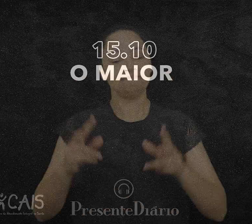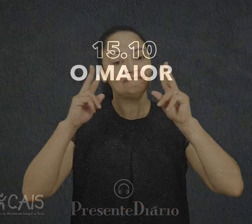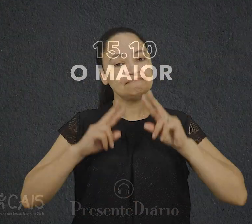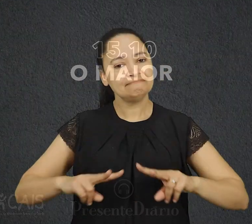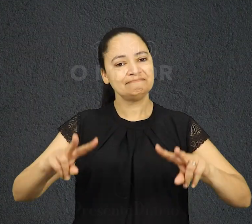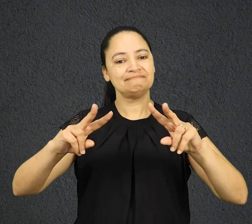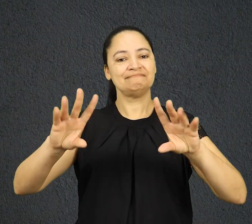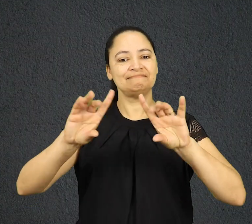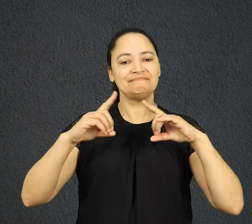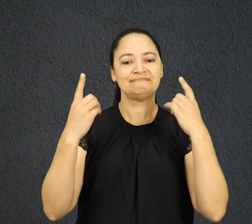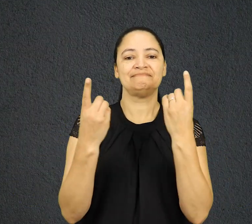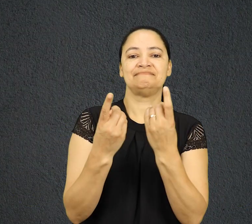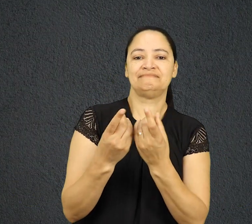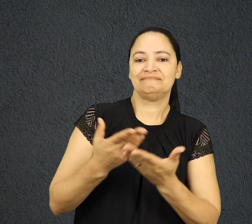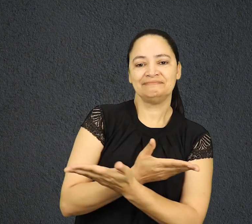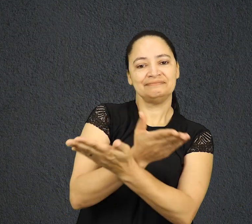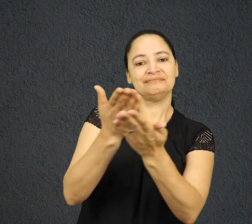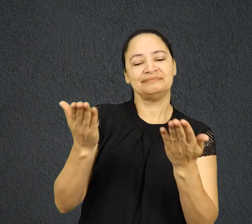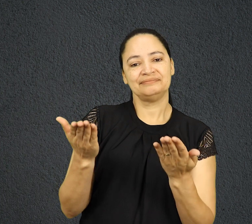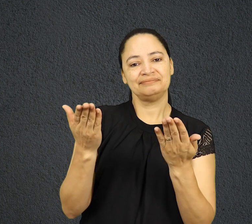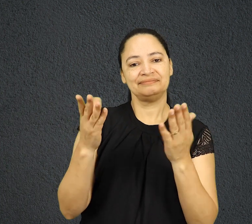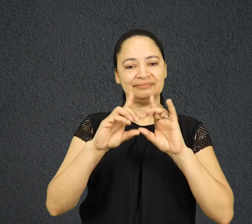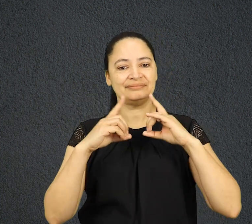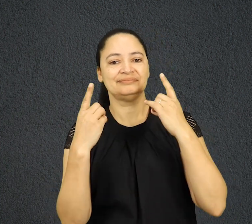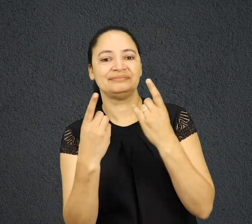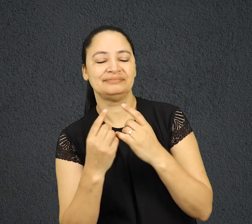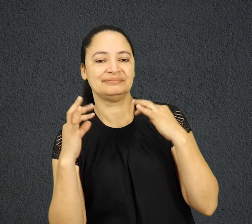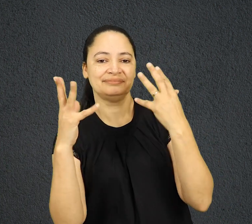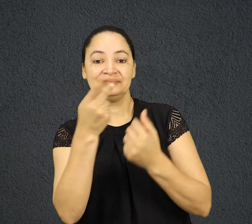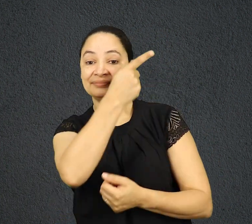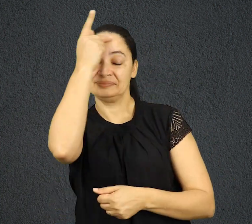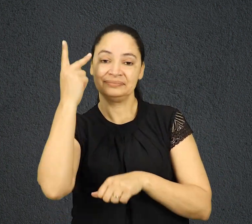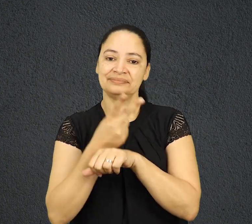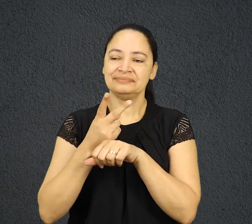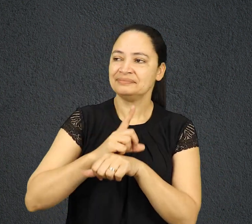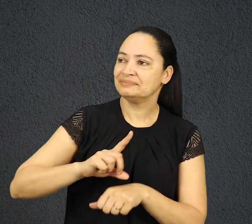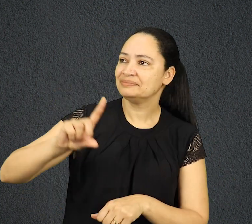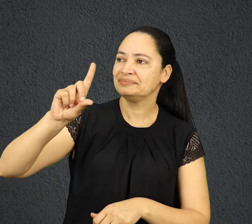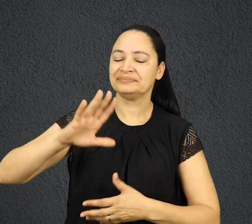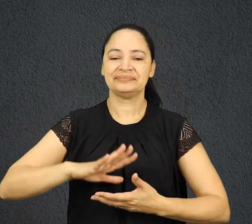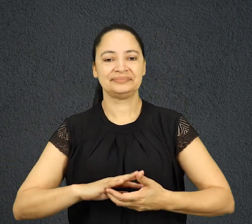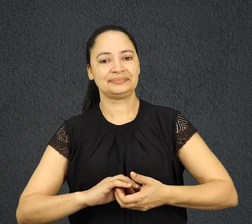Ouça agora Presente Diário, o devocional de todos os que buscam a Deus.